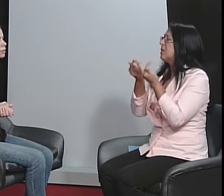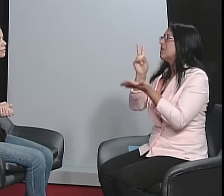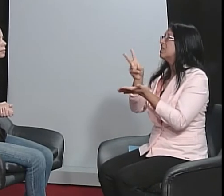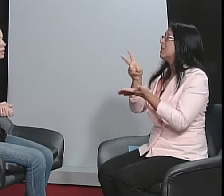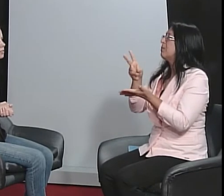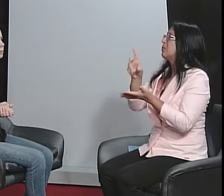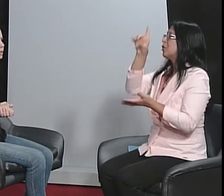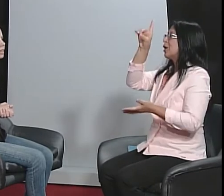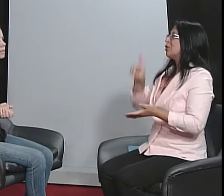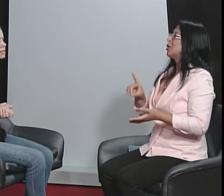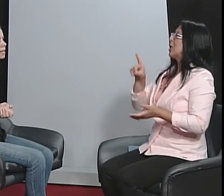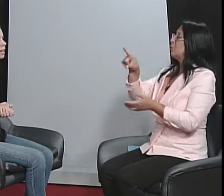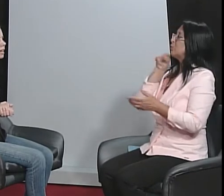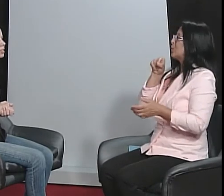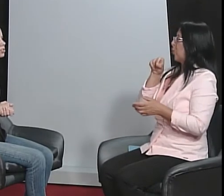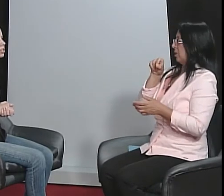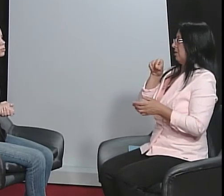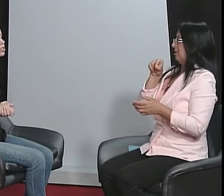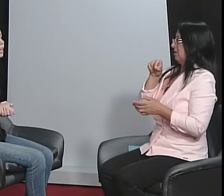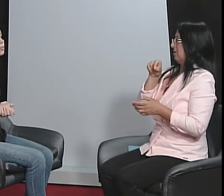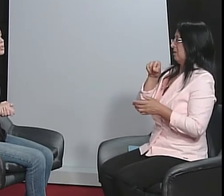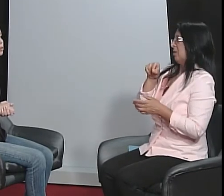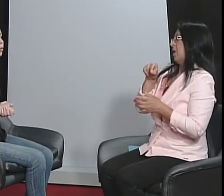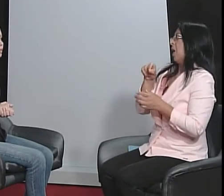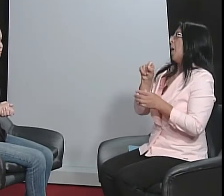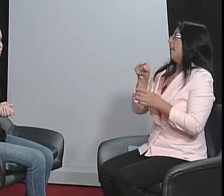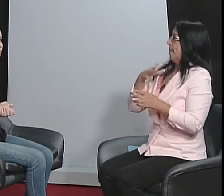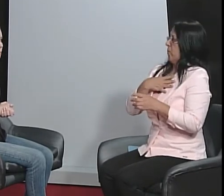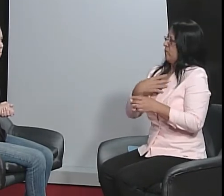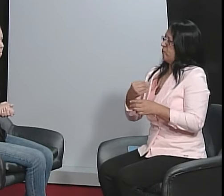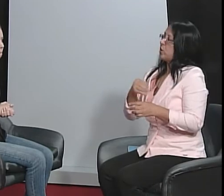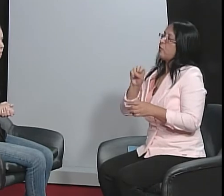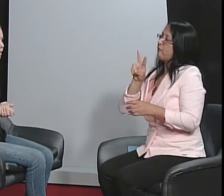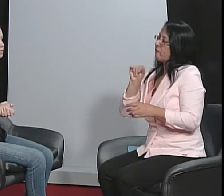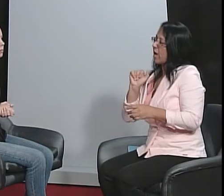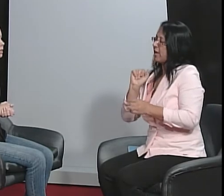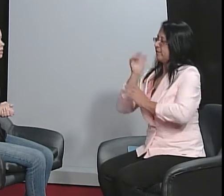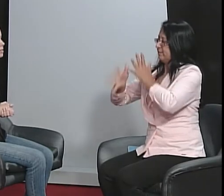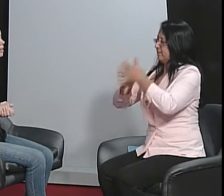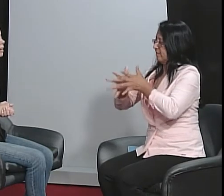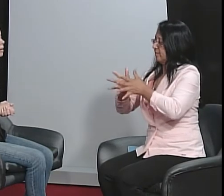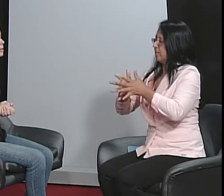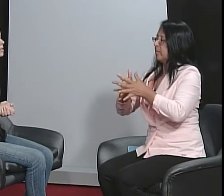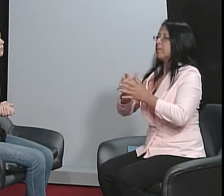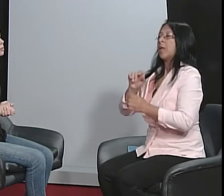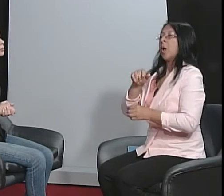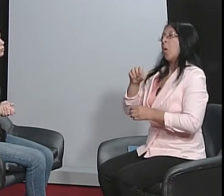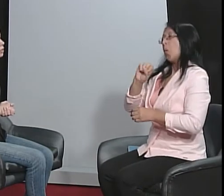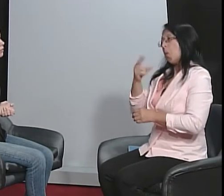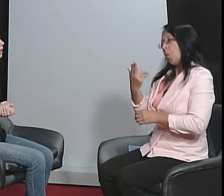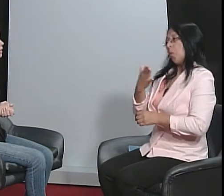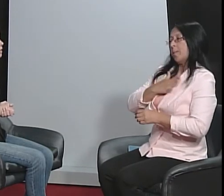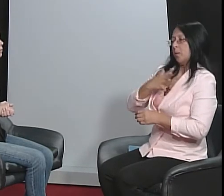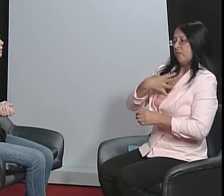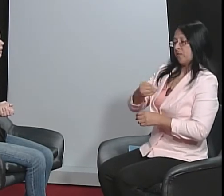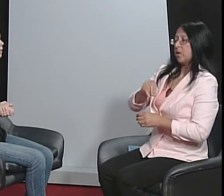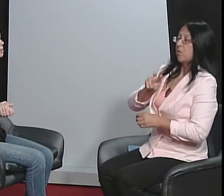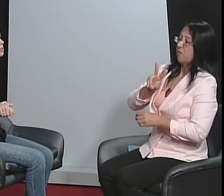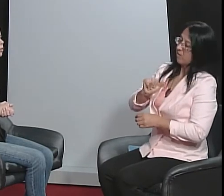as famílias tinham o direito da escolha. As famílias pensavam, meu filho vai aprender libras ou meu